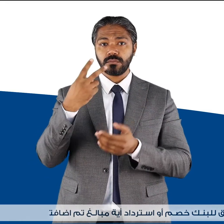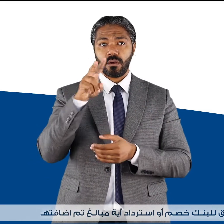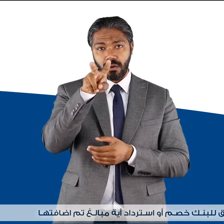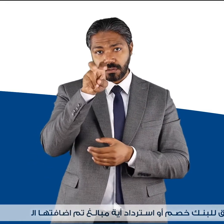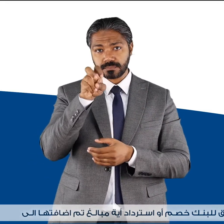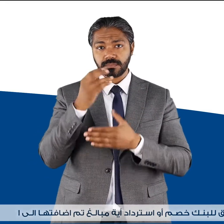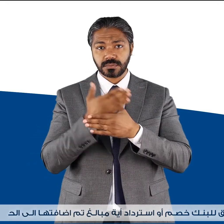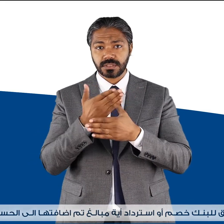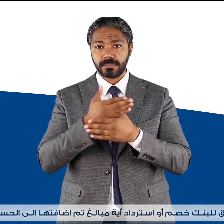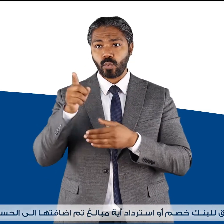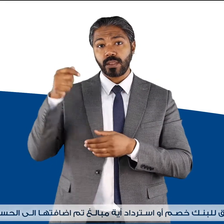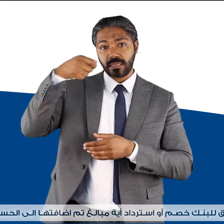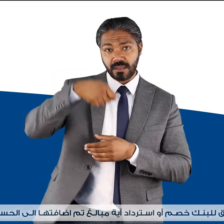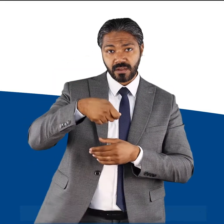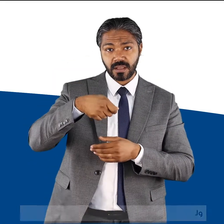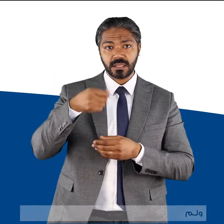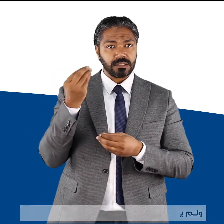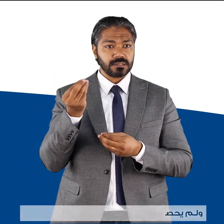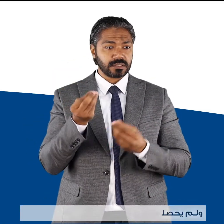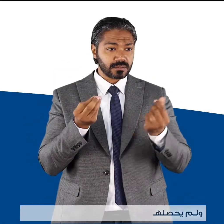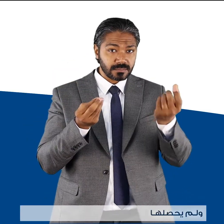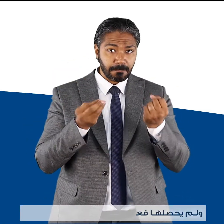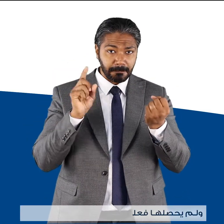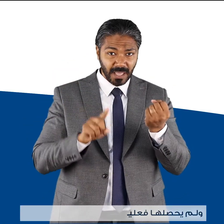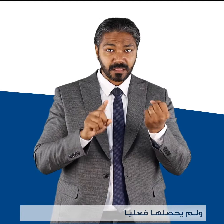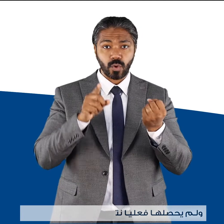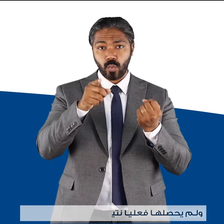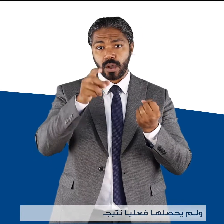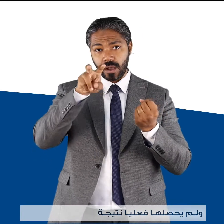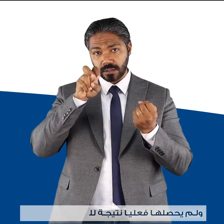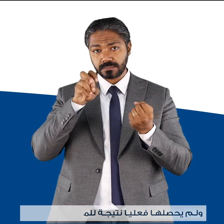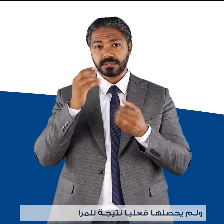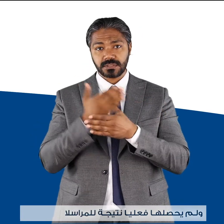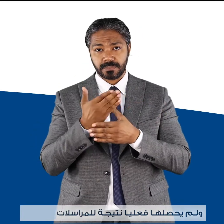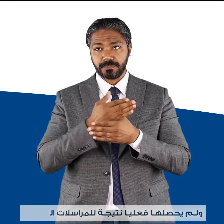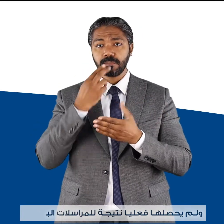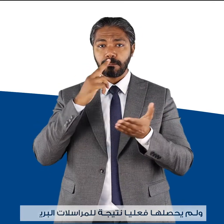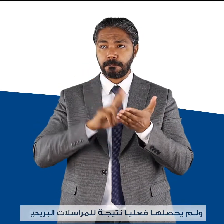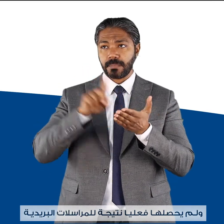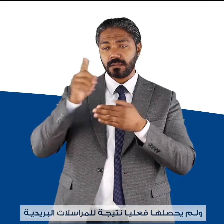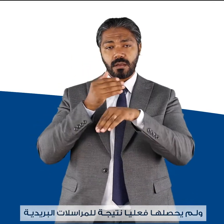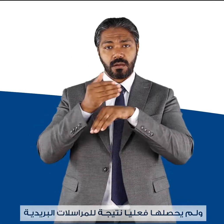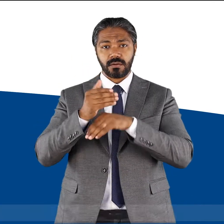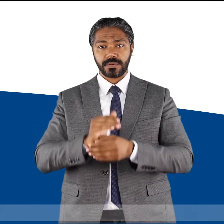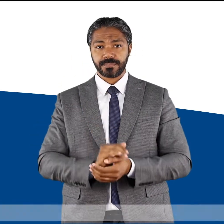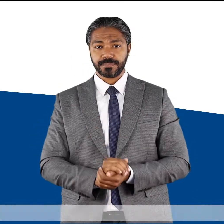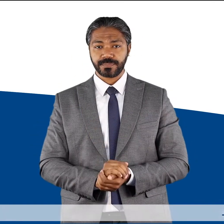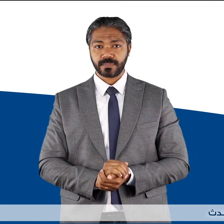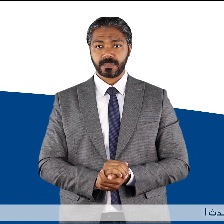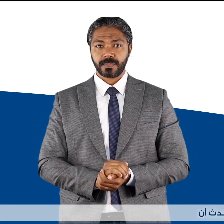إضافتها إلى الحساب ولم يحصلها فعليا نتيجة للمراسلات البريدية دال، إذا